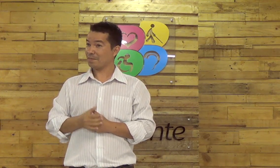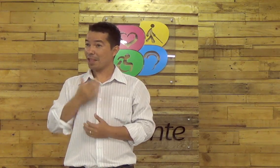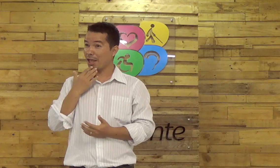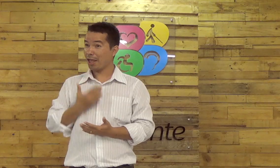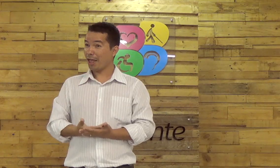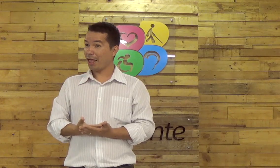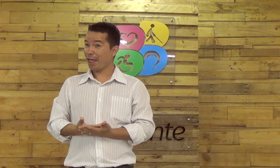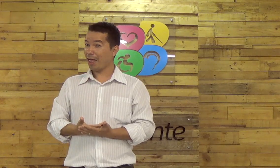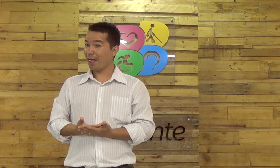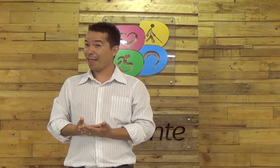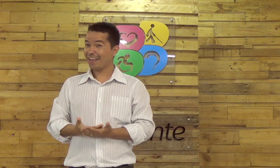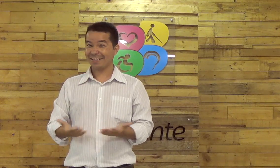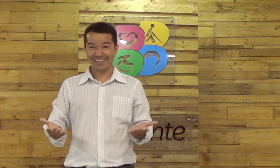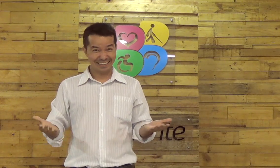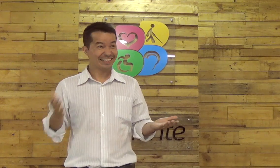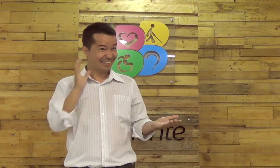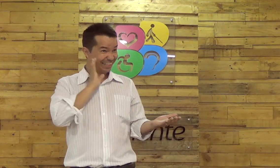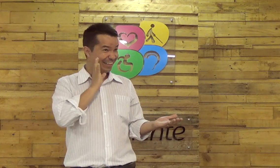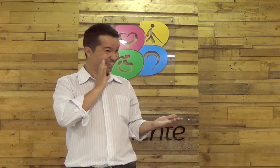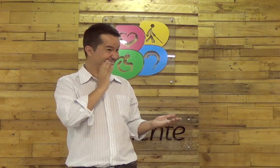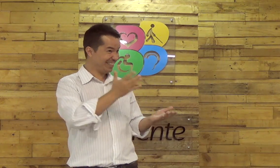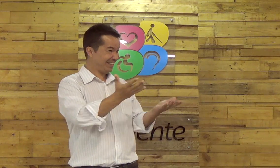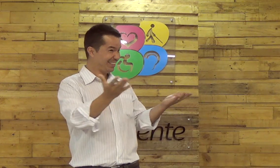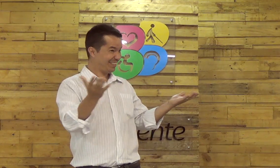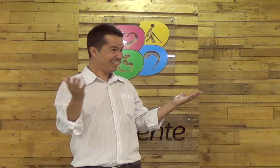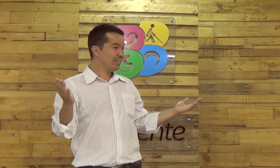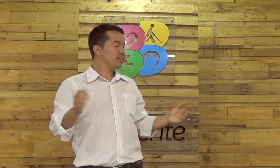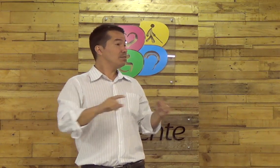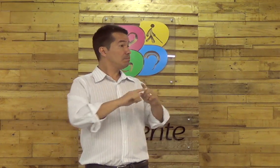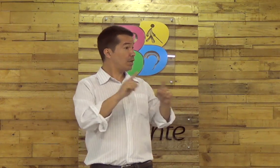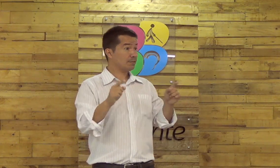Sabe disso? Pois é, né, que legal. Não é legal?